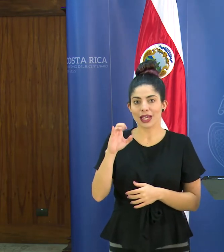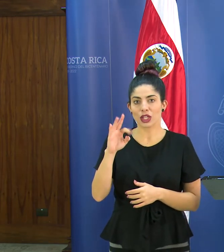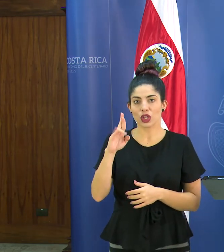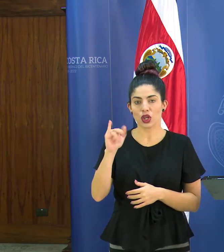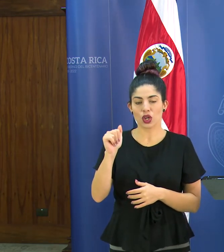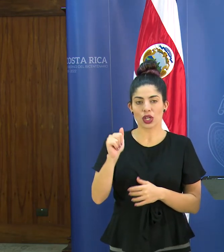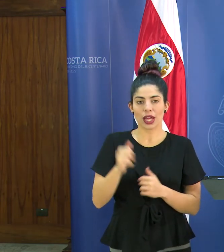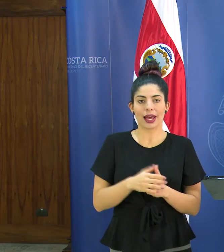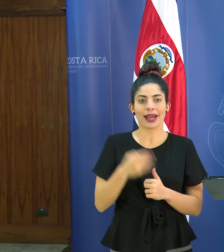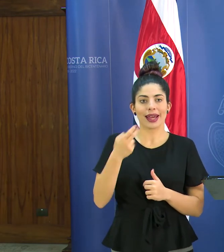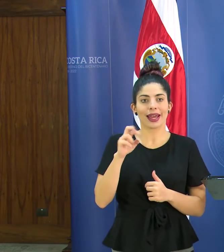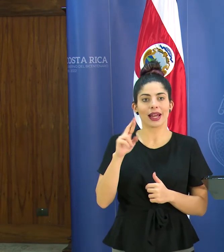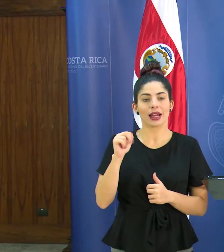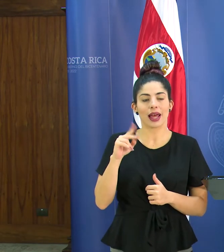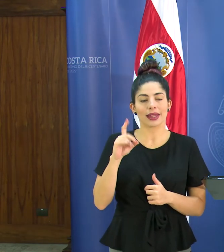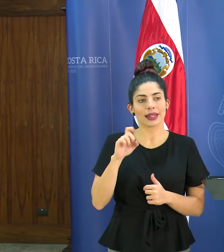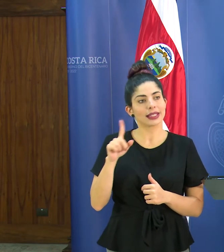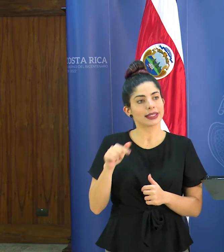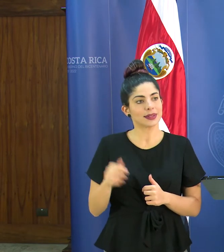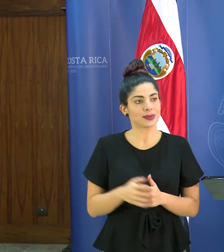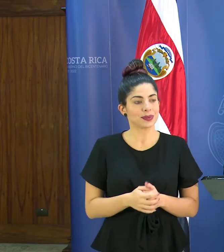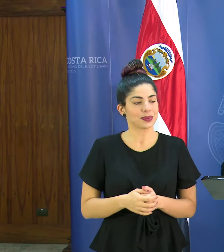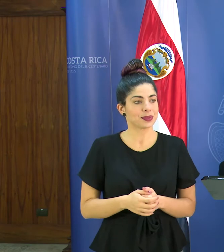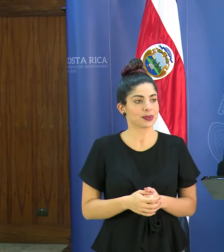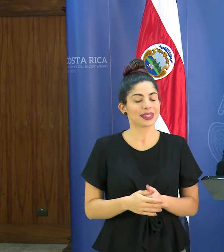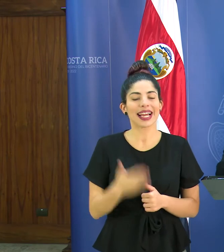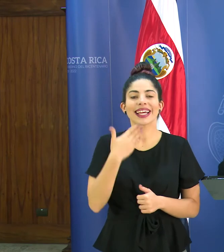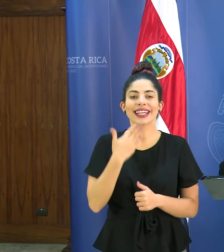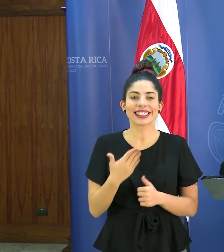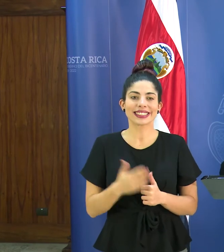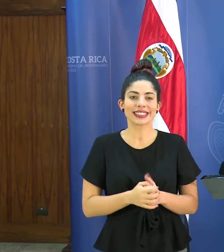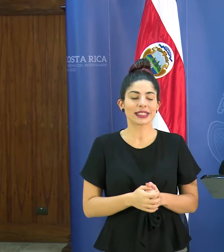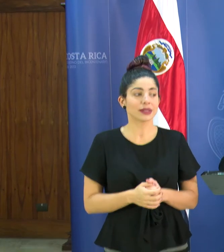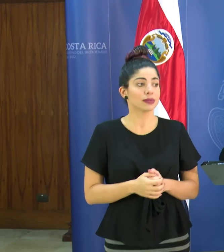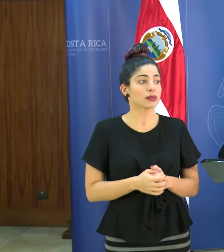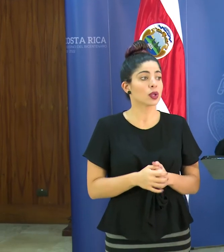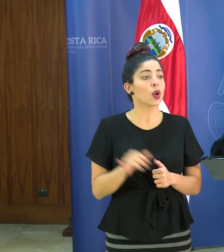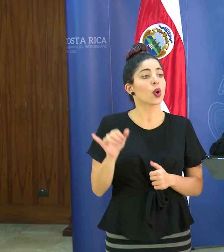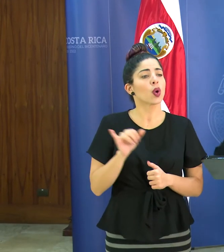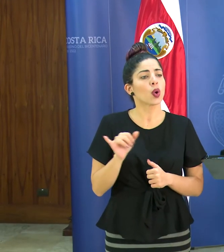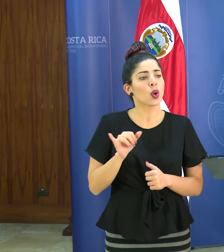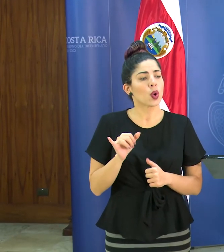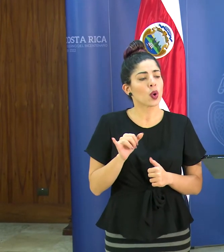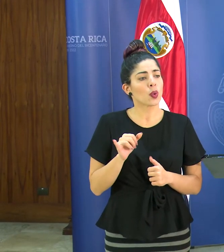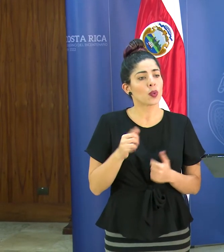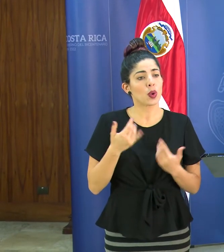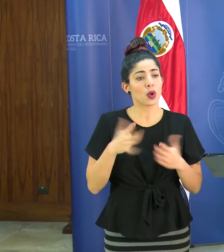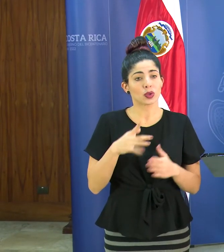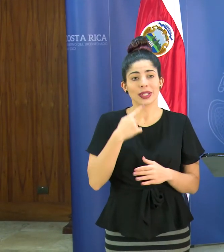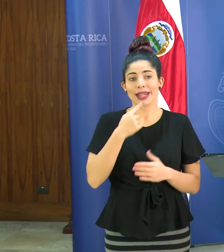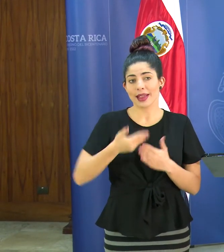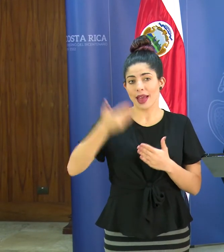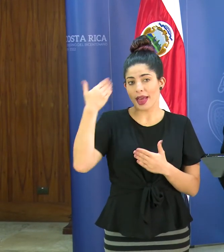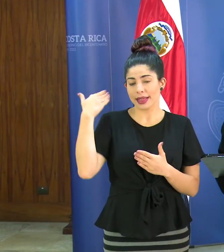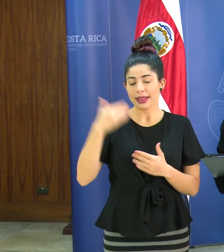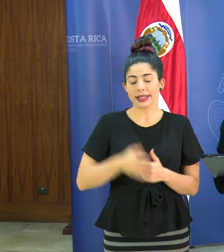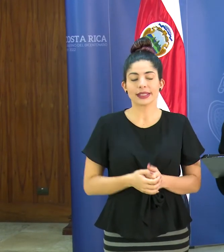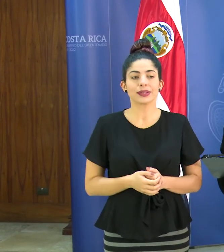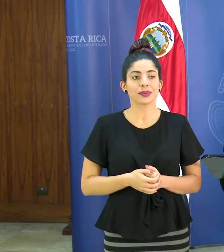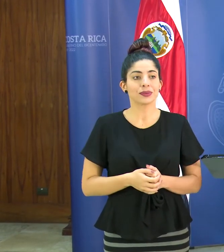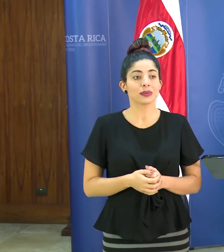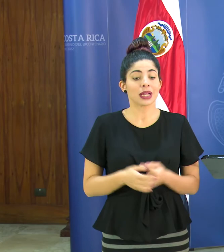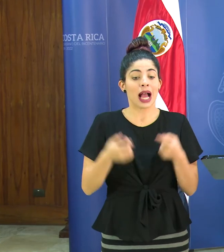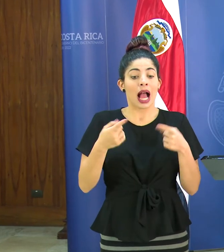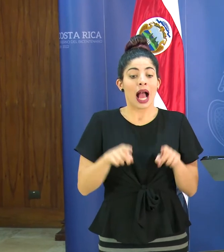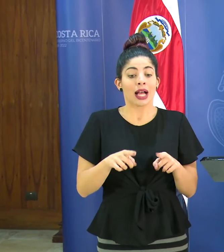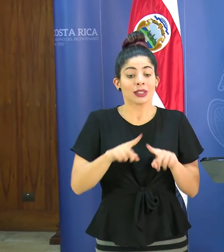Hernández gracias como lo mencioné anteriormente en el